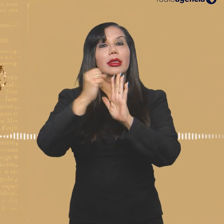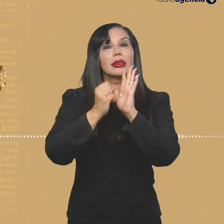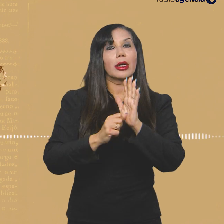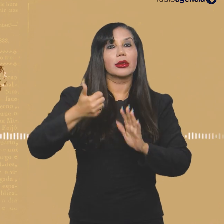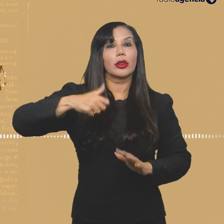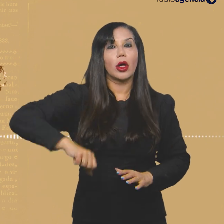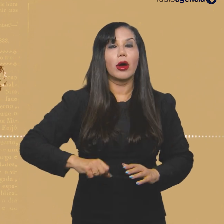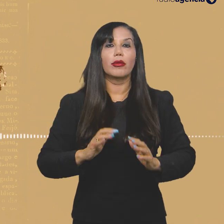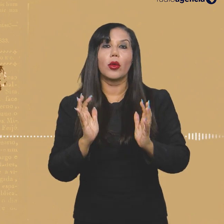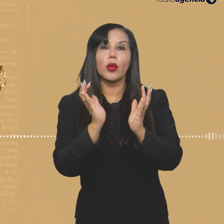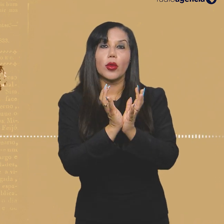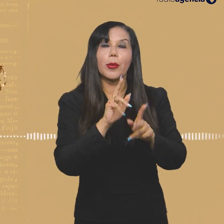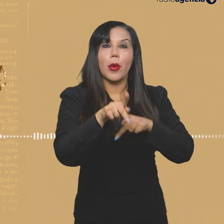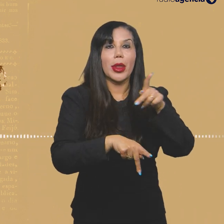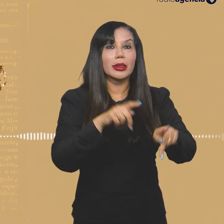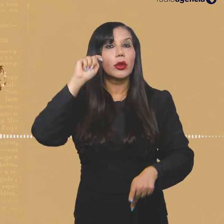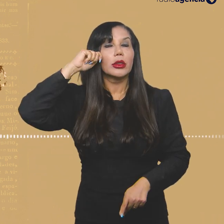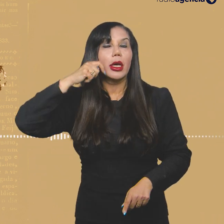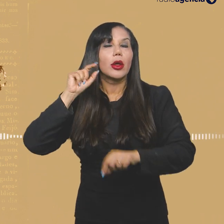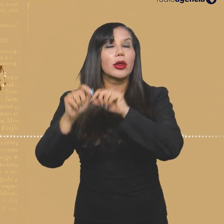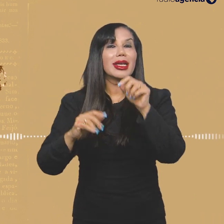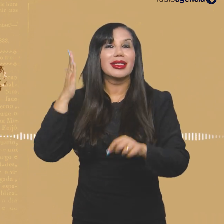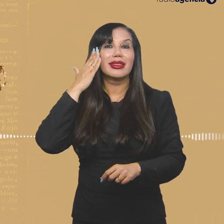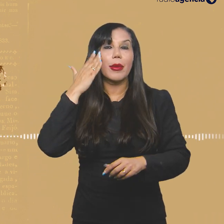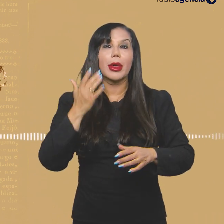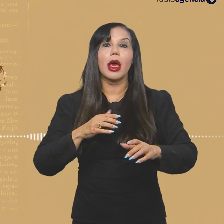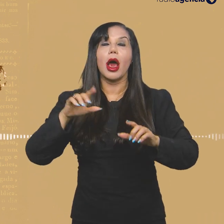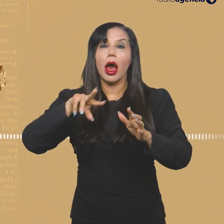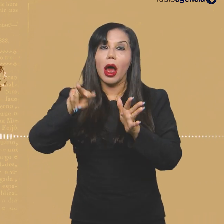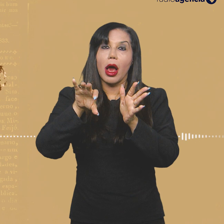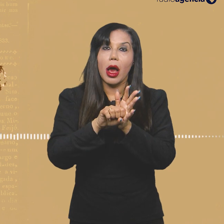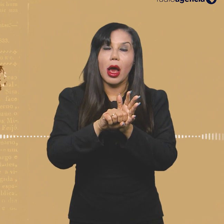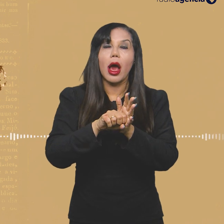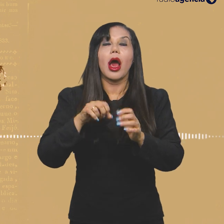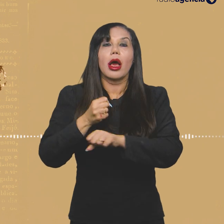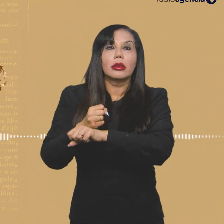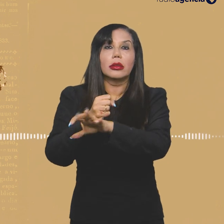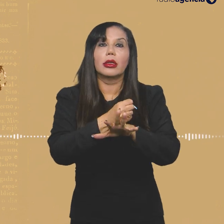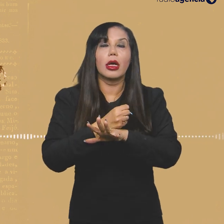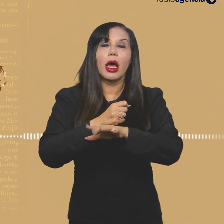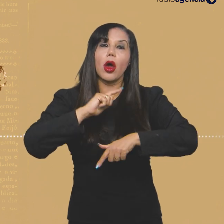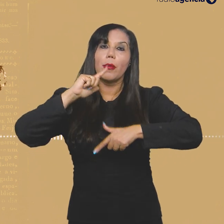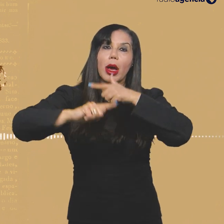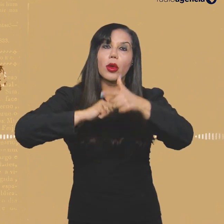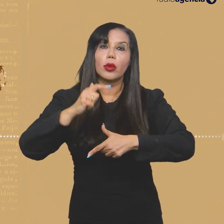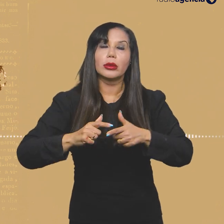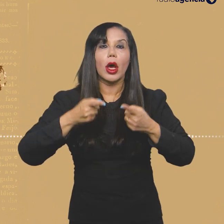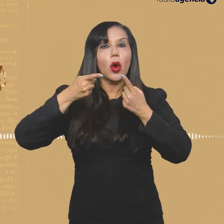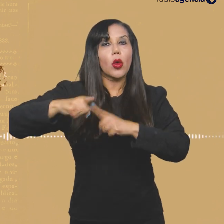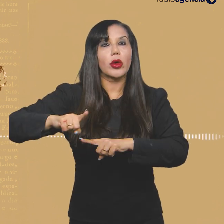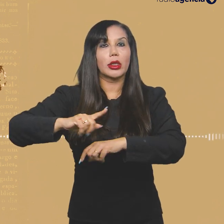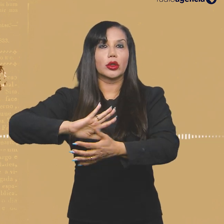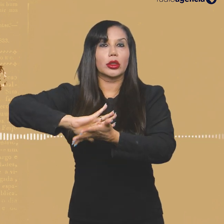durante o século XIX, uma parte da população negra entendeu que a imprensa poderia ser uma ferramenta de luta contra a